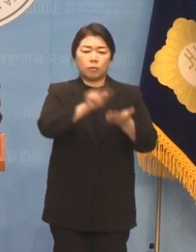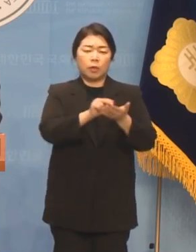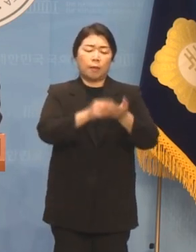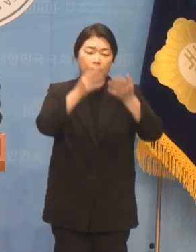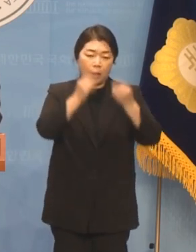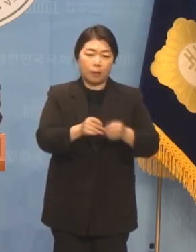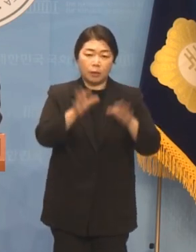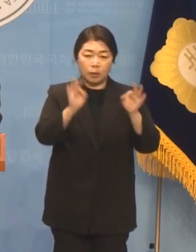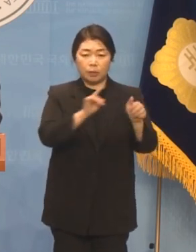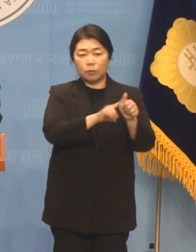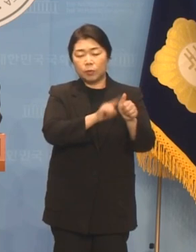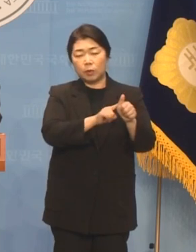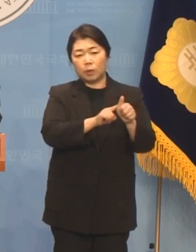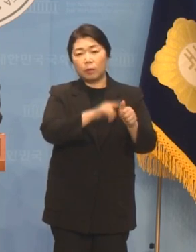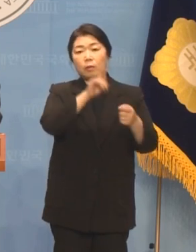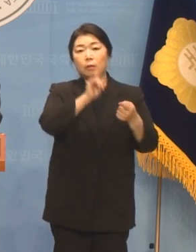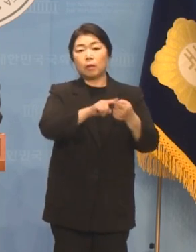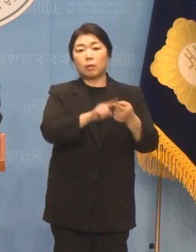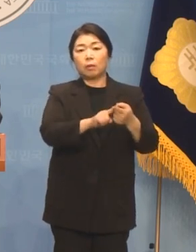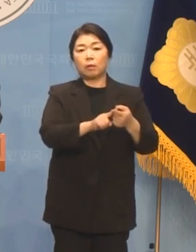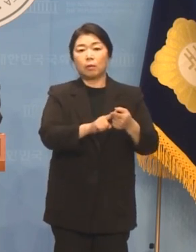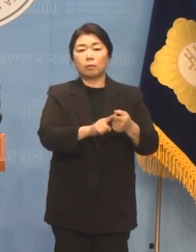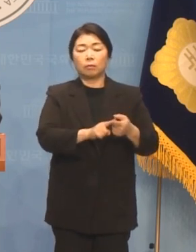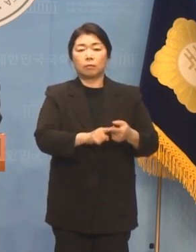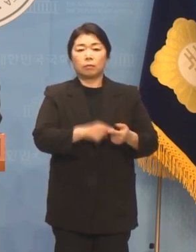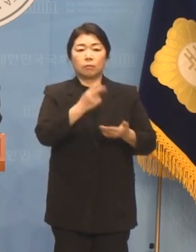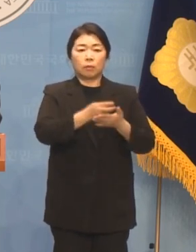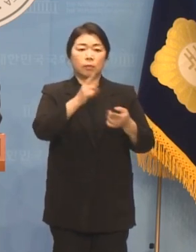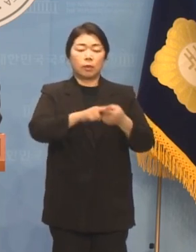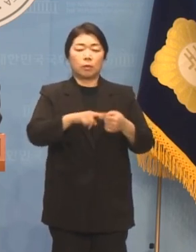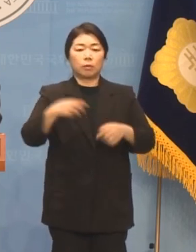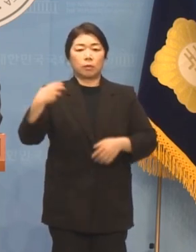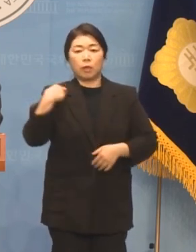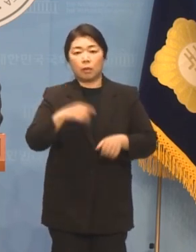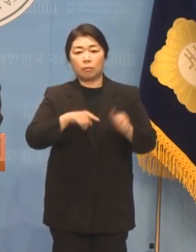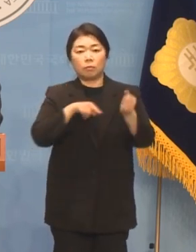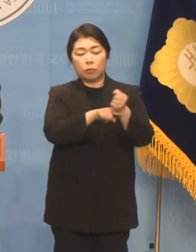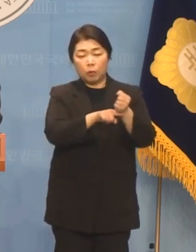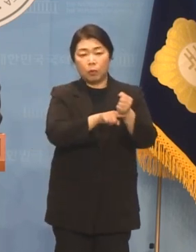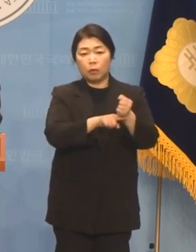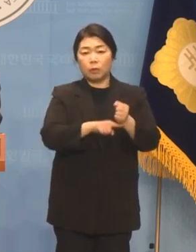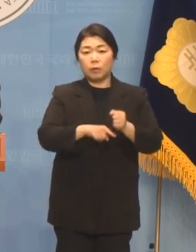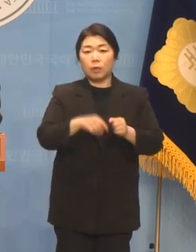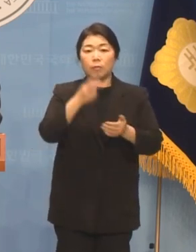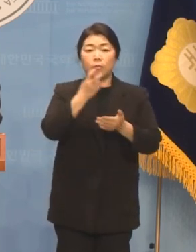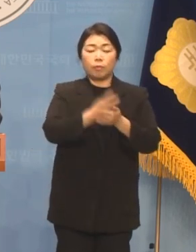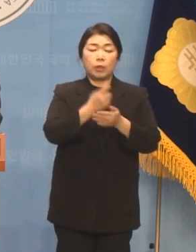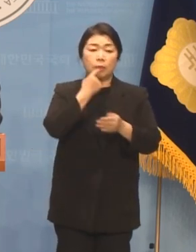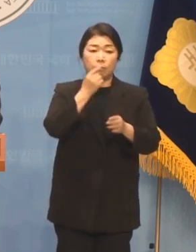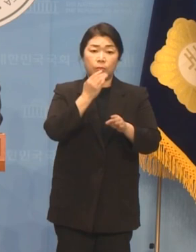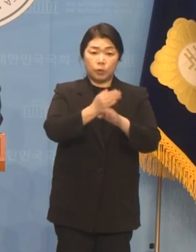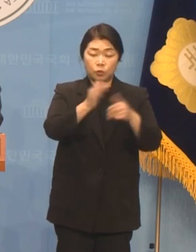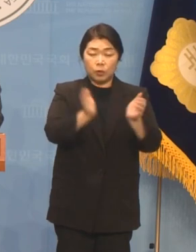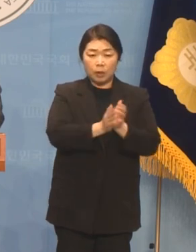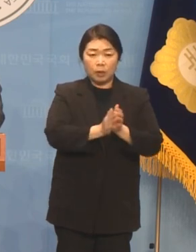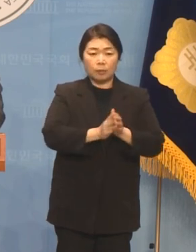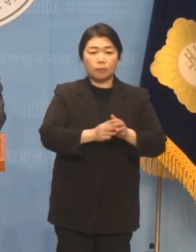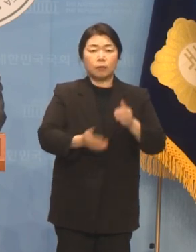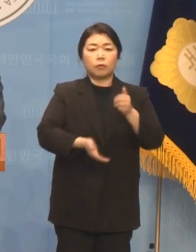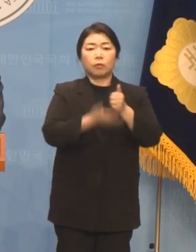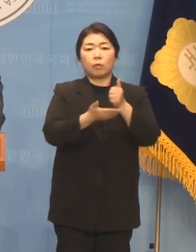김원희 예비후보에 대해서 준엄한 책임을 물어서 민주당 시스템 공천의 정당성과